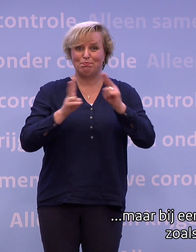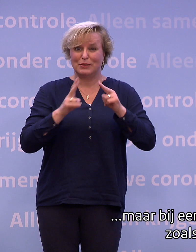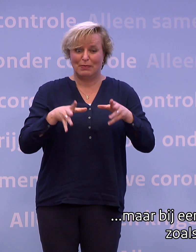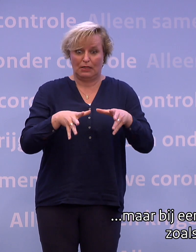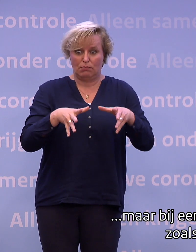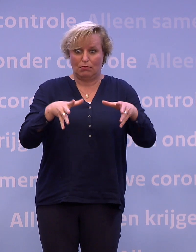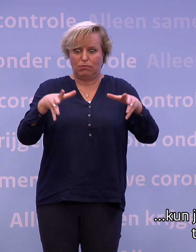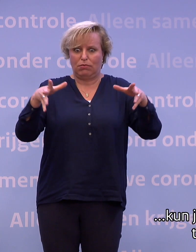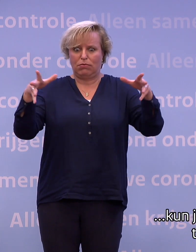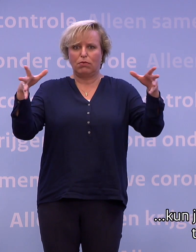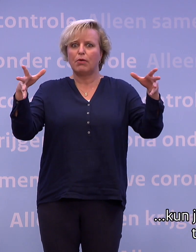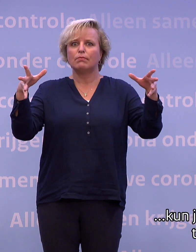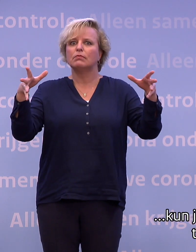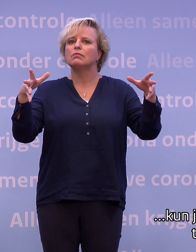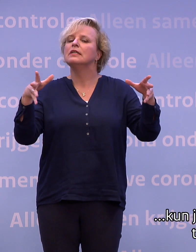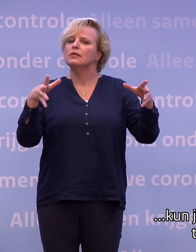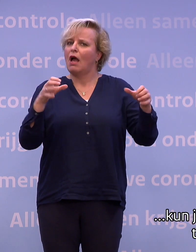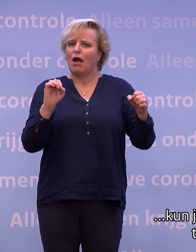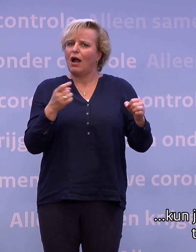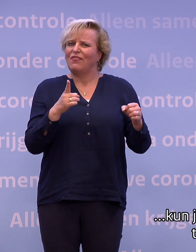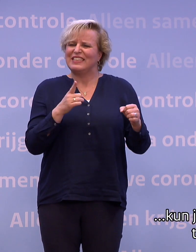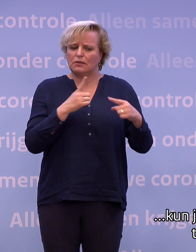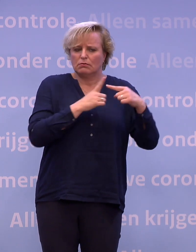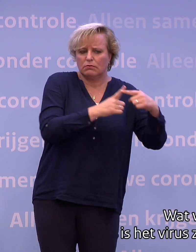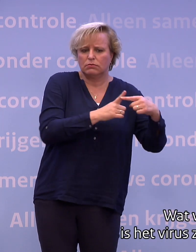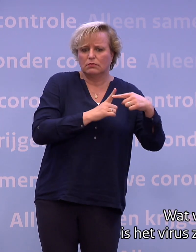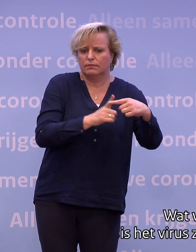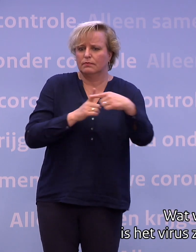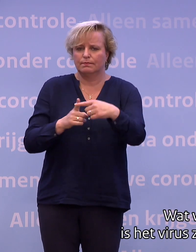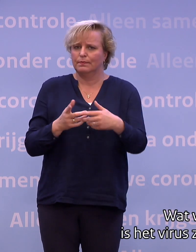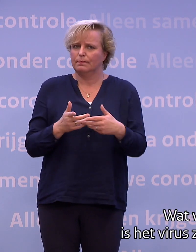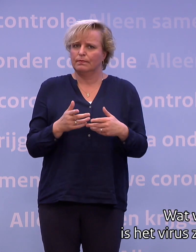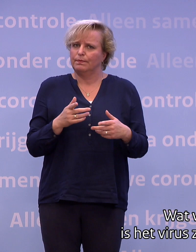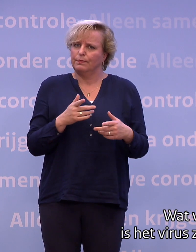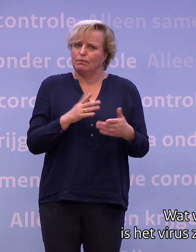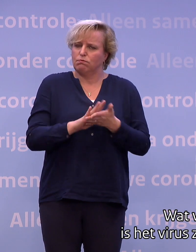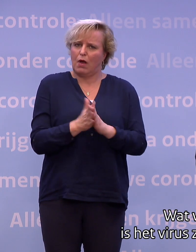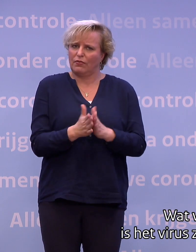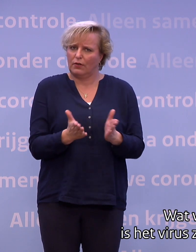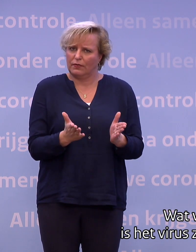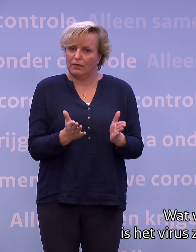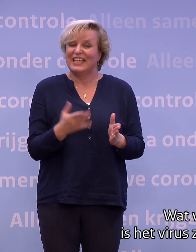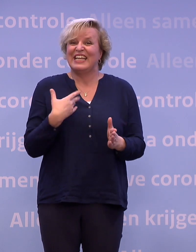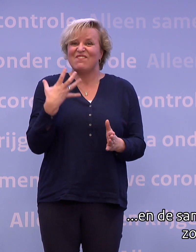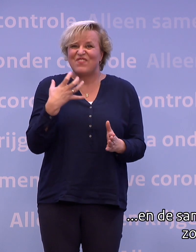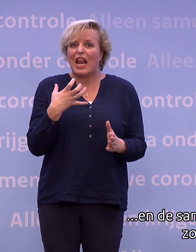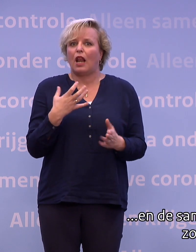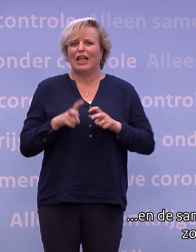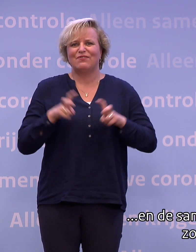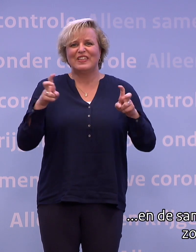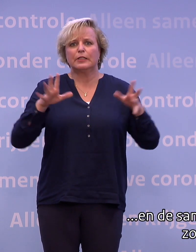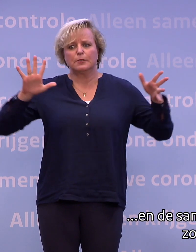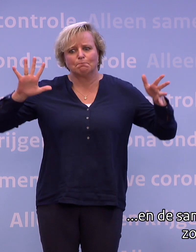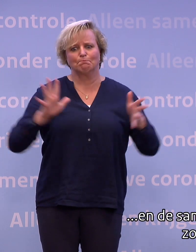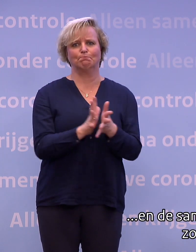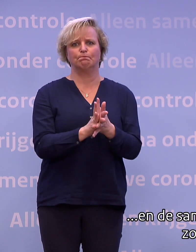nu het geval is, kun je minder fijnmazig te werk gaan. Wat we telkens willen is het virus zo hard mogelijk raken en de samenleving en